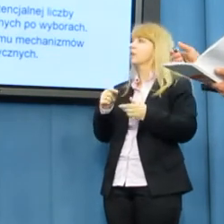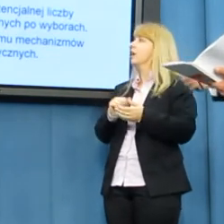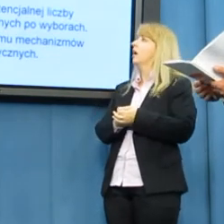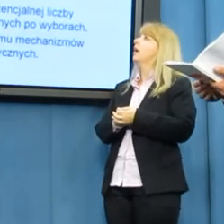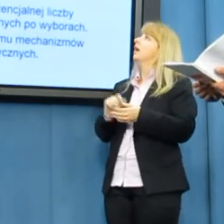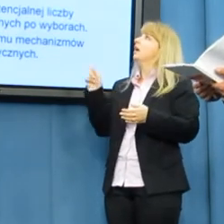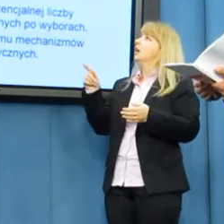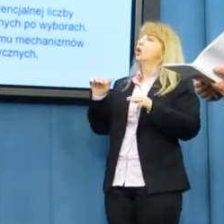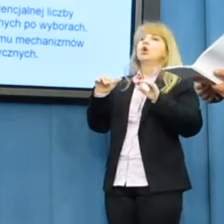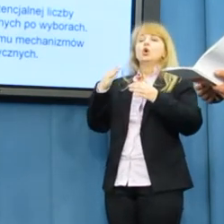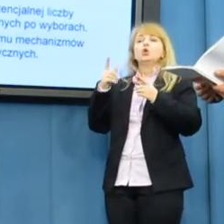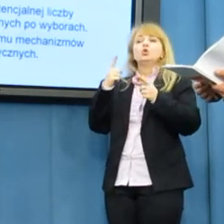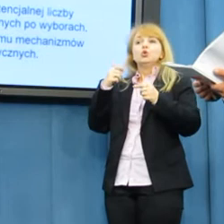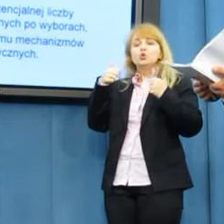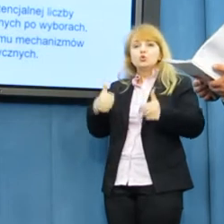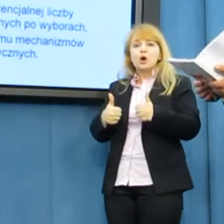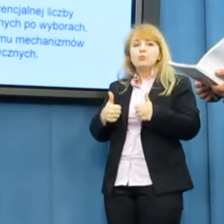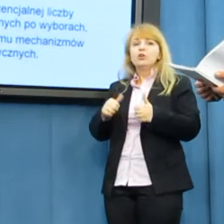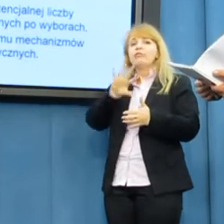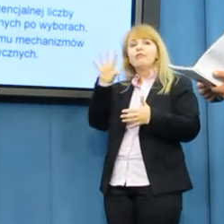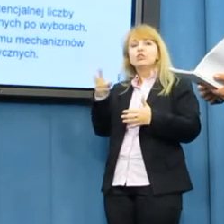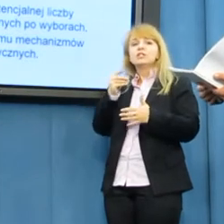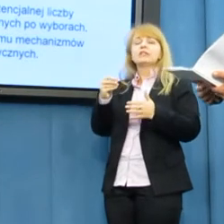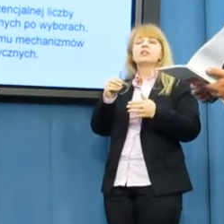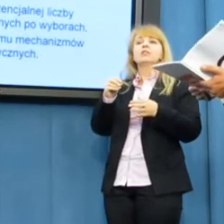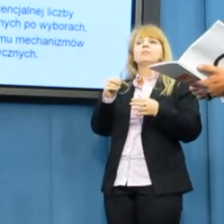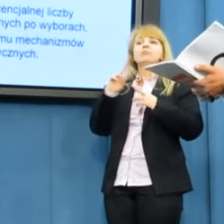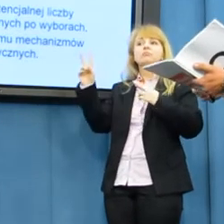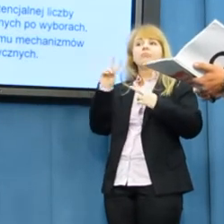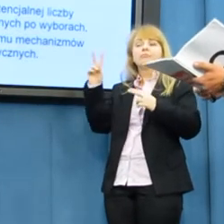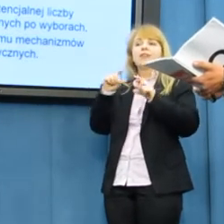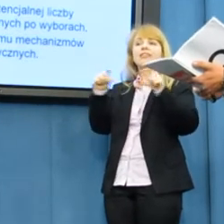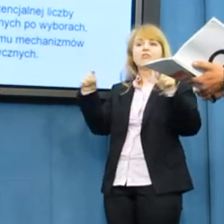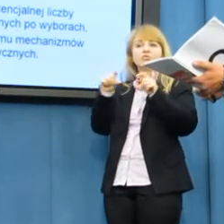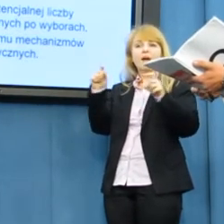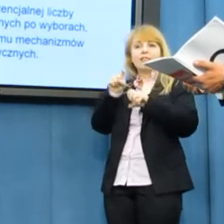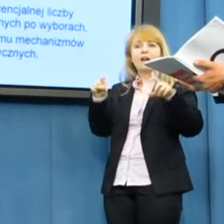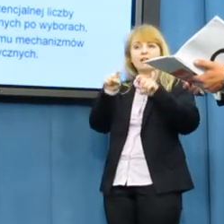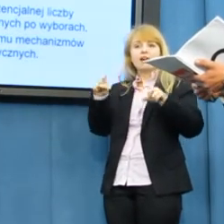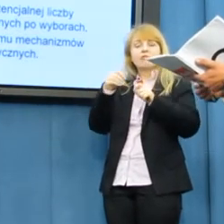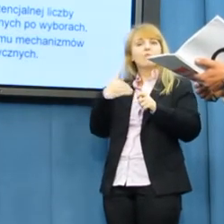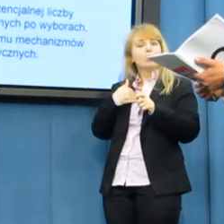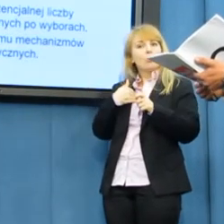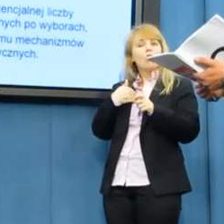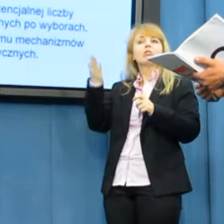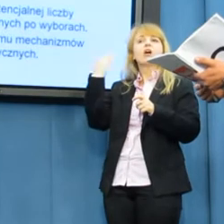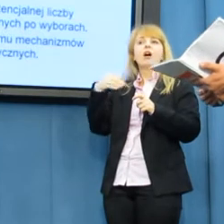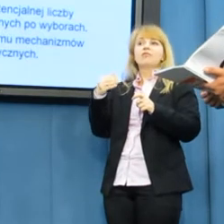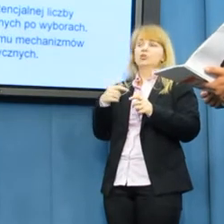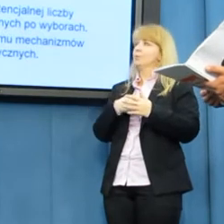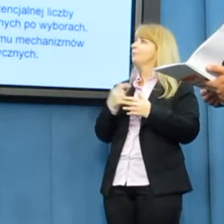taśmowy to takie hasło, wszyscy wiemy o co chodzi, elewar i tak dalej. Chciałbym tutaj przypomnieć, że